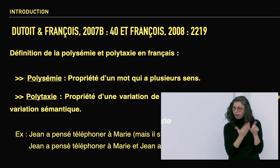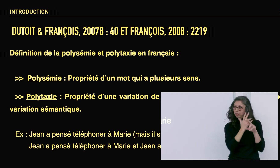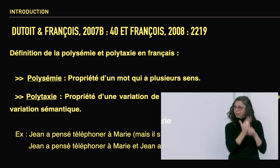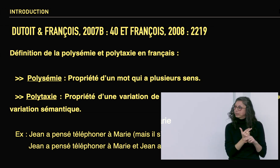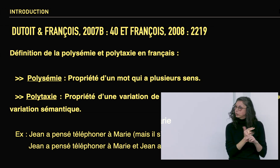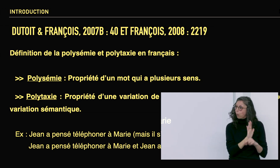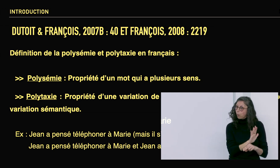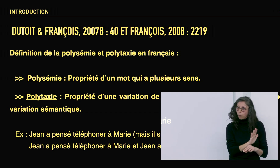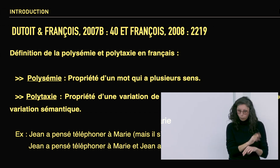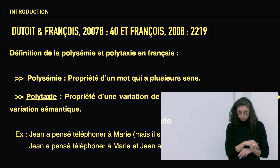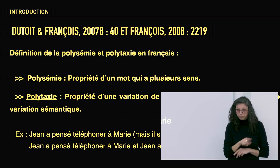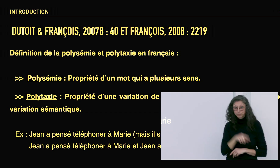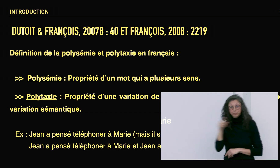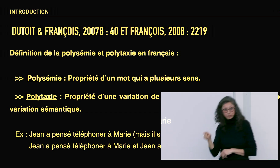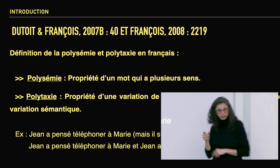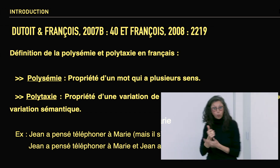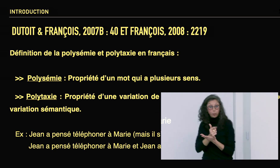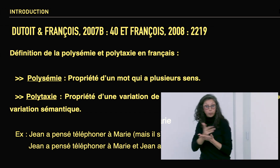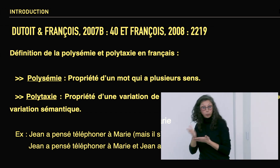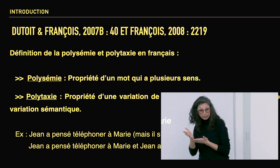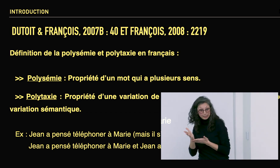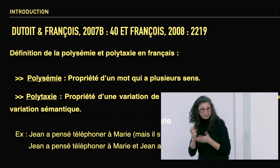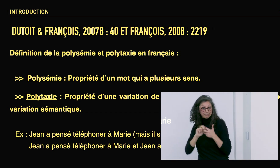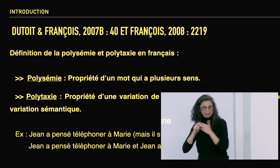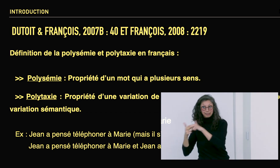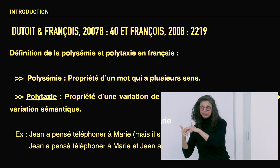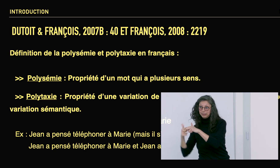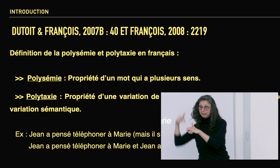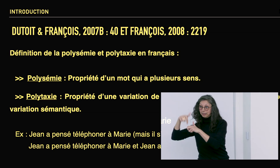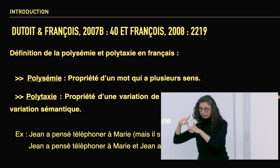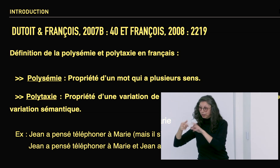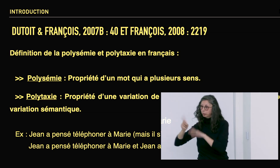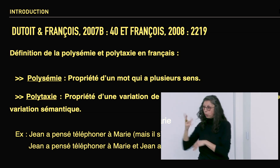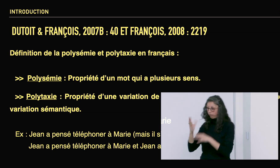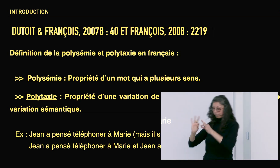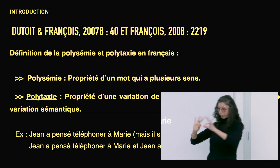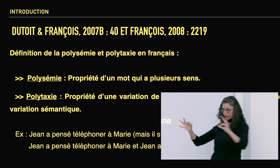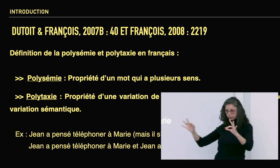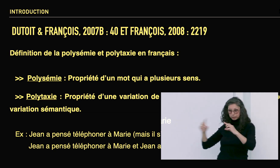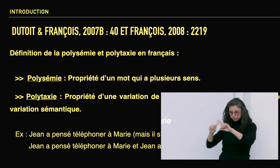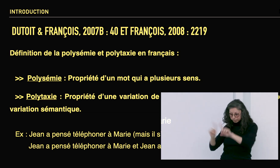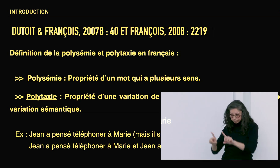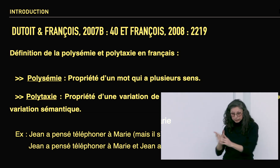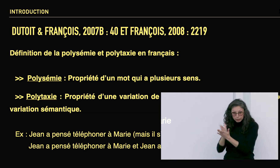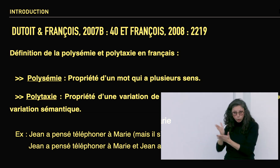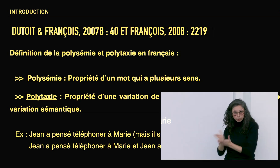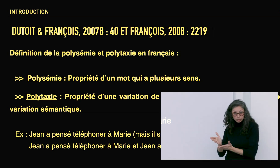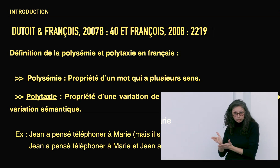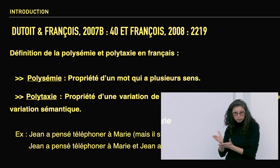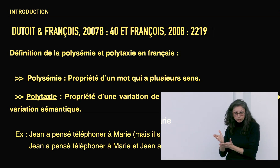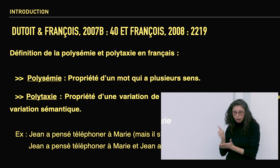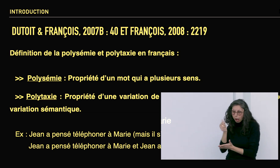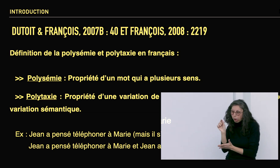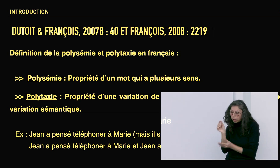polysémie, qui veut dire qu'effectivement on peut retrouver plusieurs sens, et de la définition de la polytaxie, qui